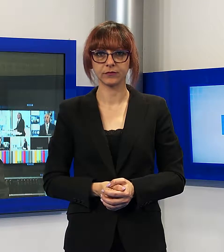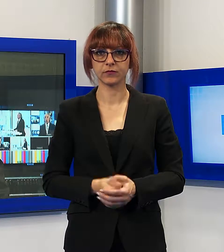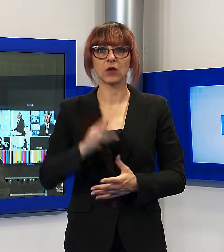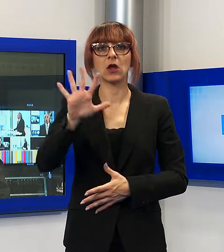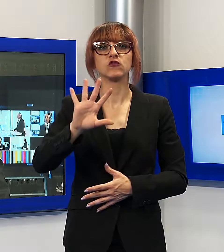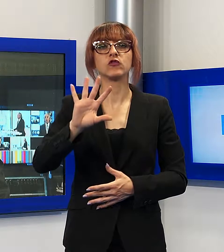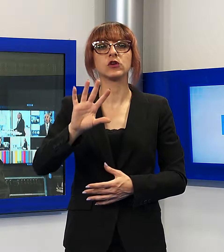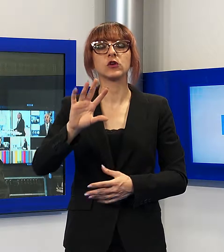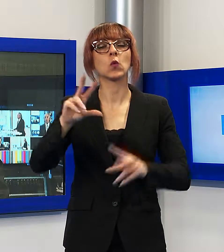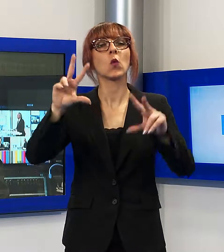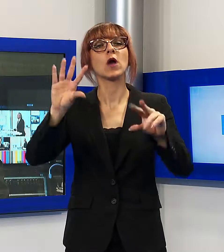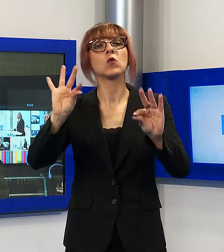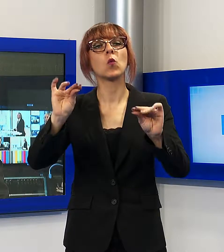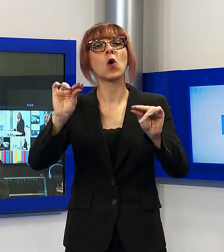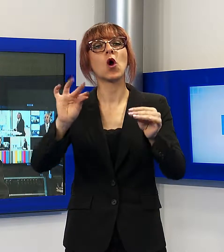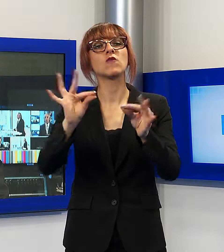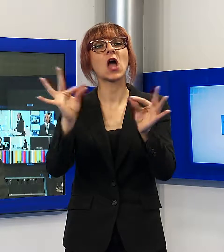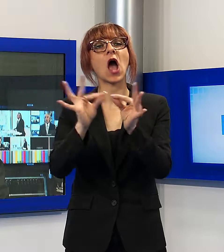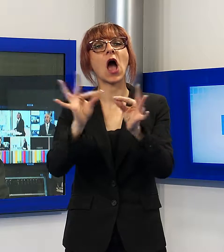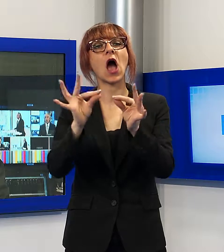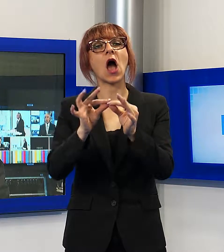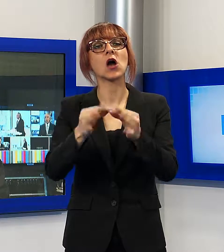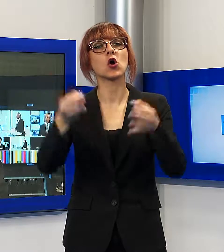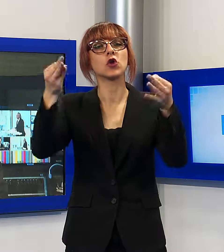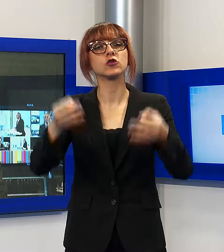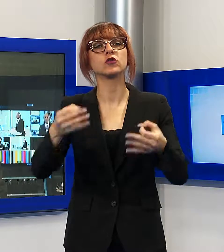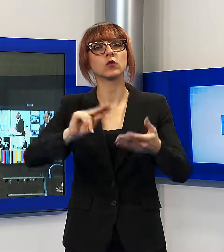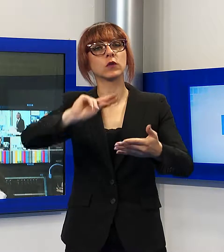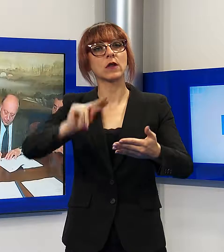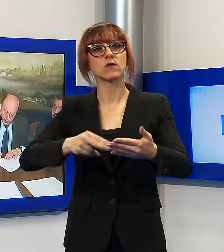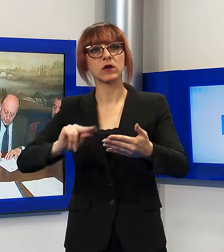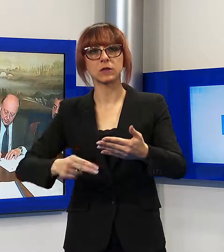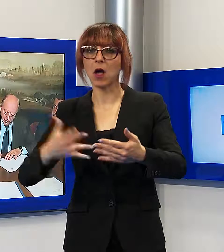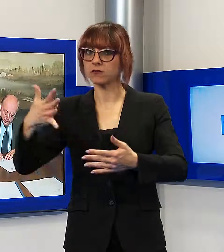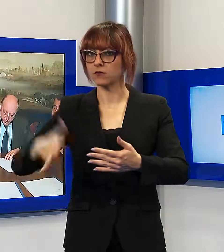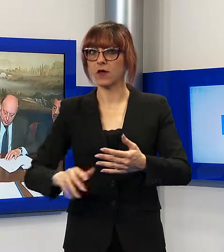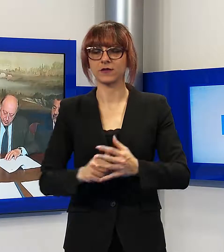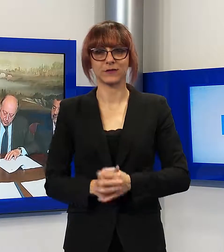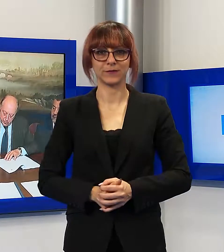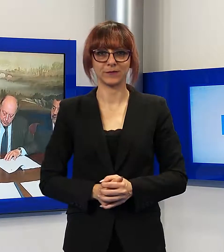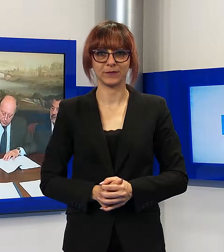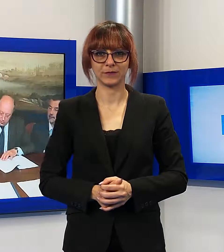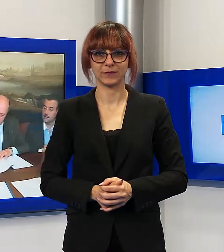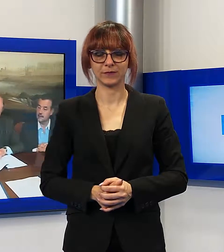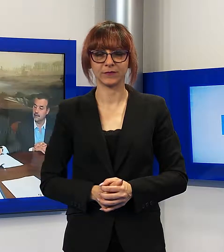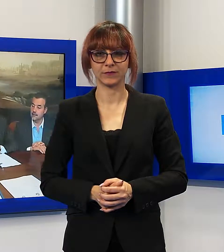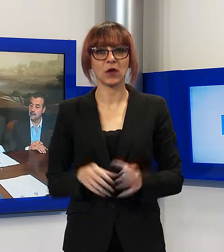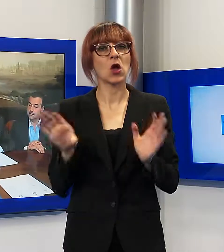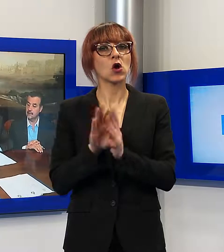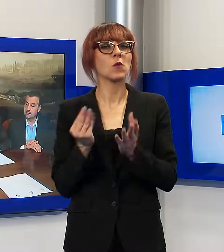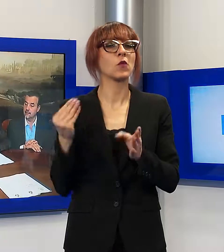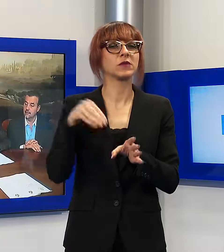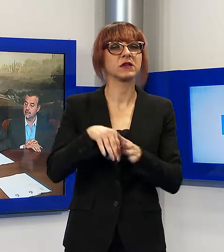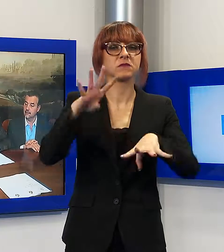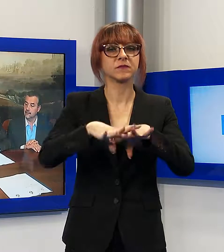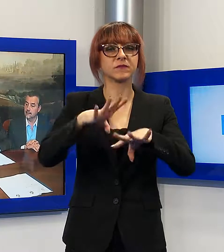protocolli per la sicurezza sul territorio della provincia di Lucca. Si amplia la platea dei comuni inseriti nella rete di